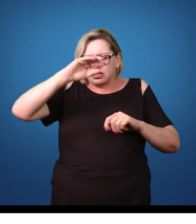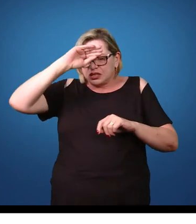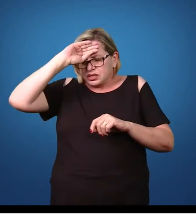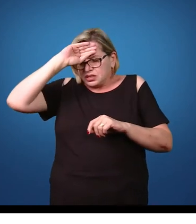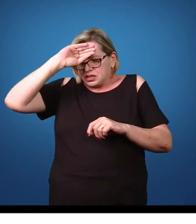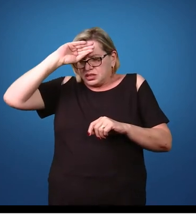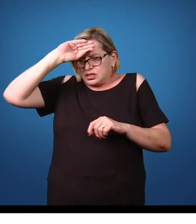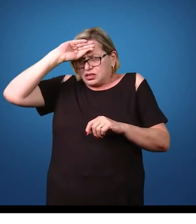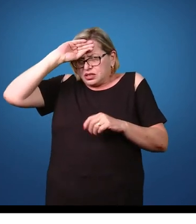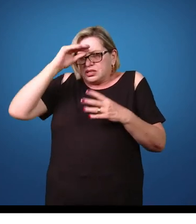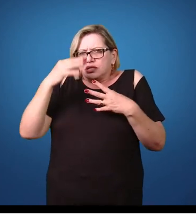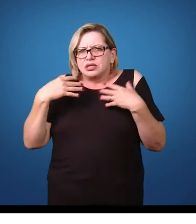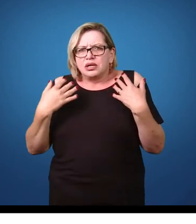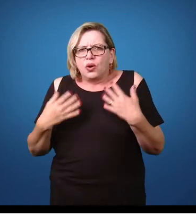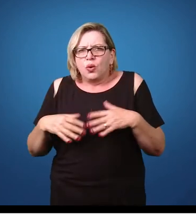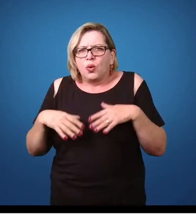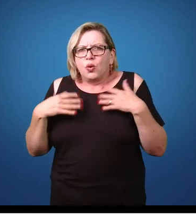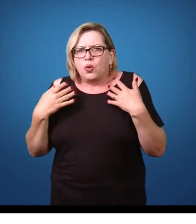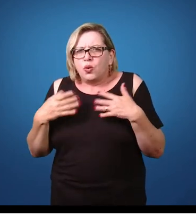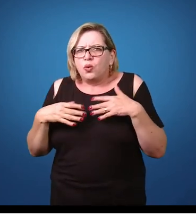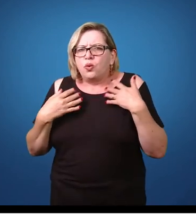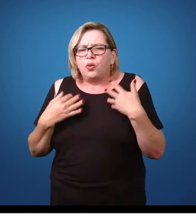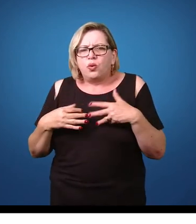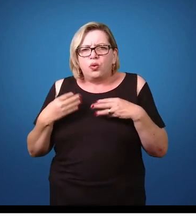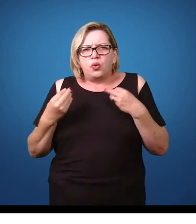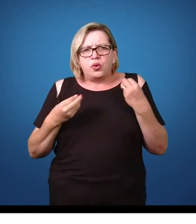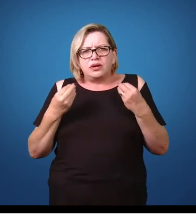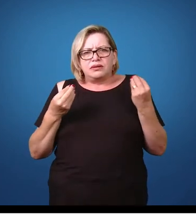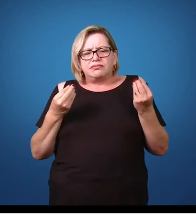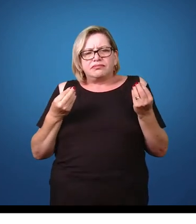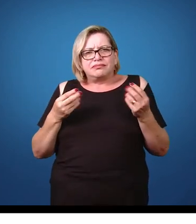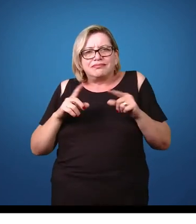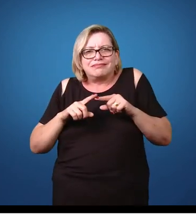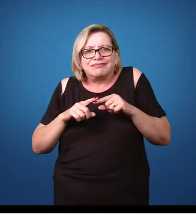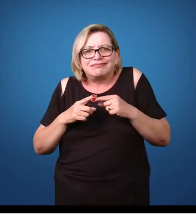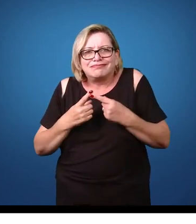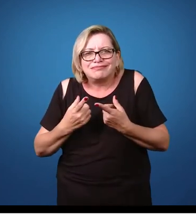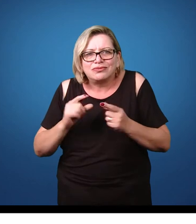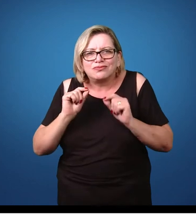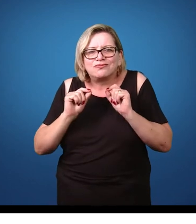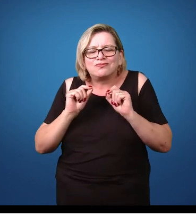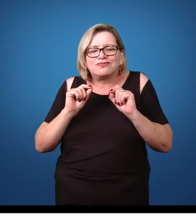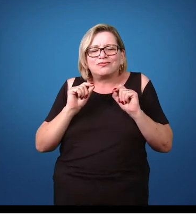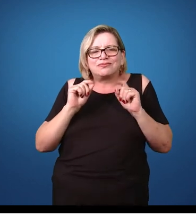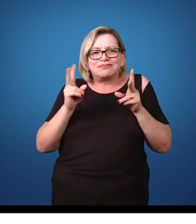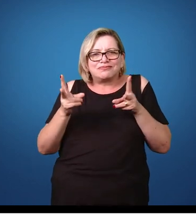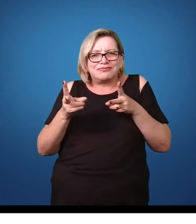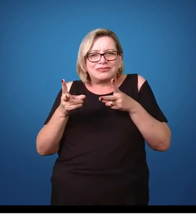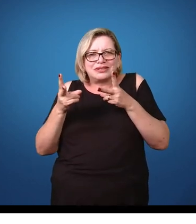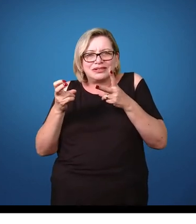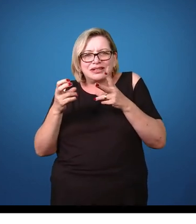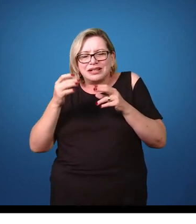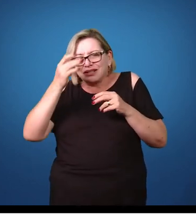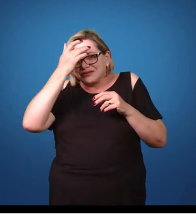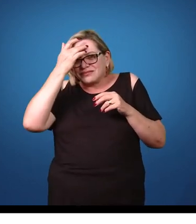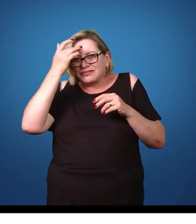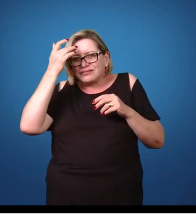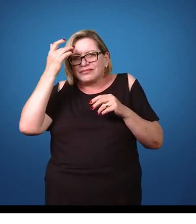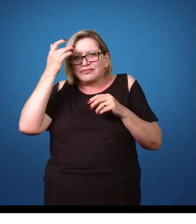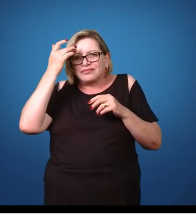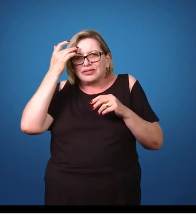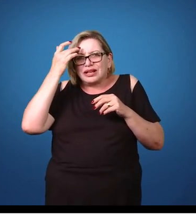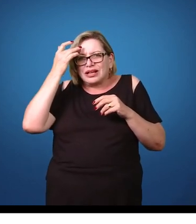febres muito altas no hospedeiro por conta da presença dessa bactéria. Só que tem um grande detalhe, para a pessoa se